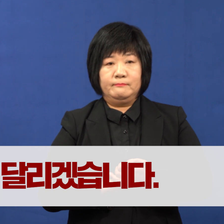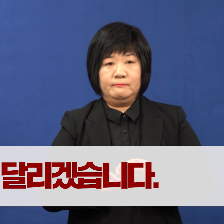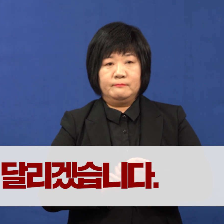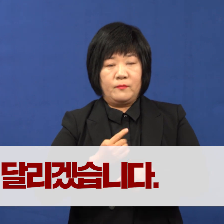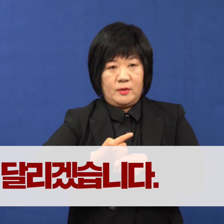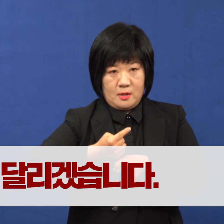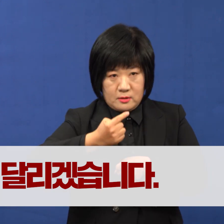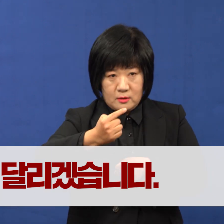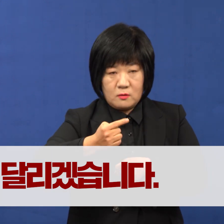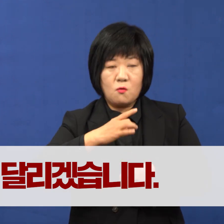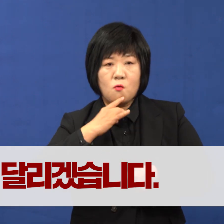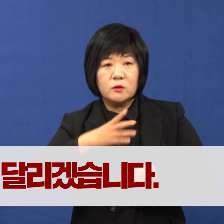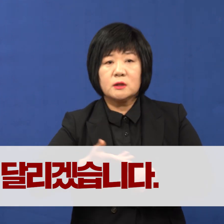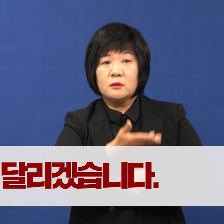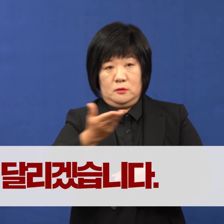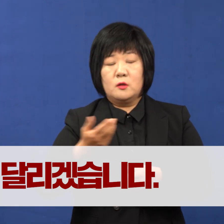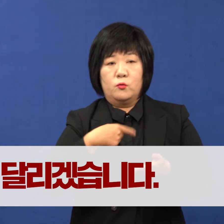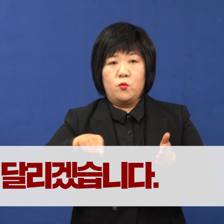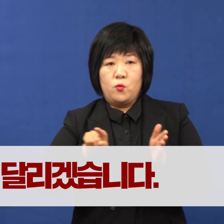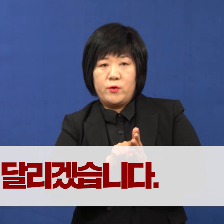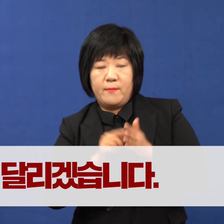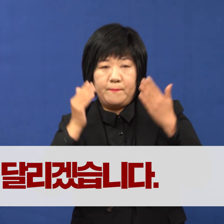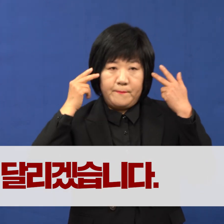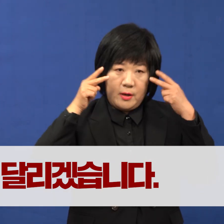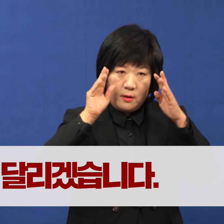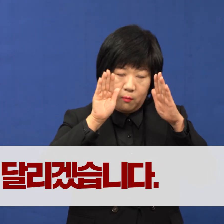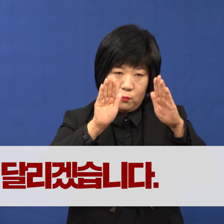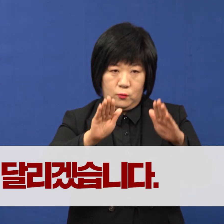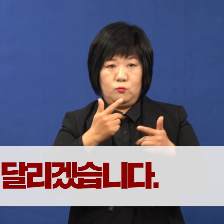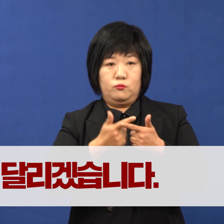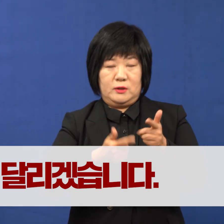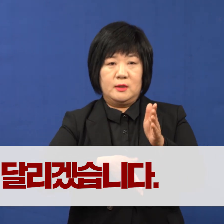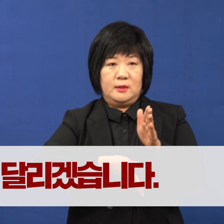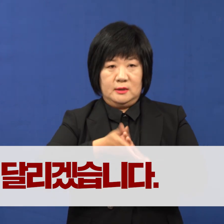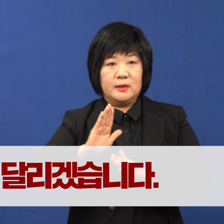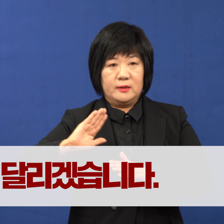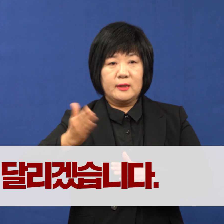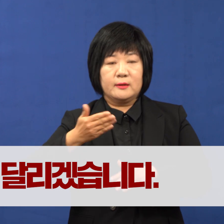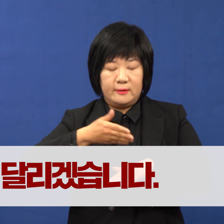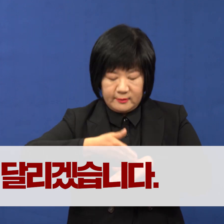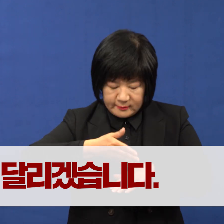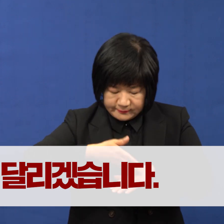2021년에도 오직 시민만을 바라보고 달리는 부산시가 되겠습니다. 감사합니다.